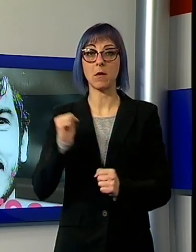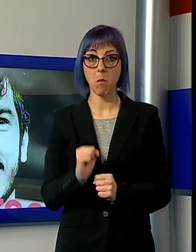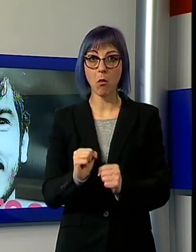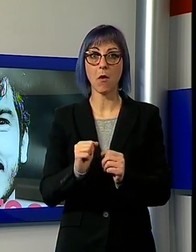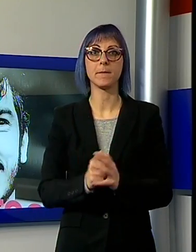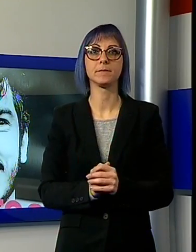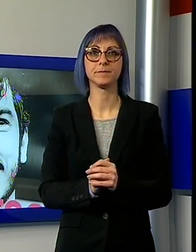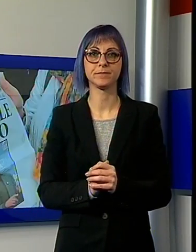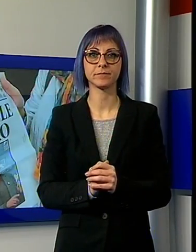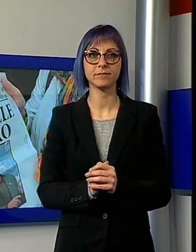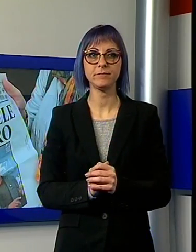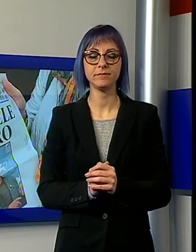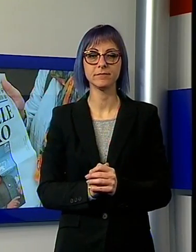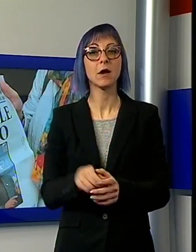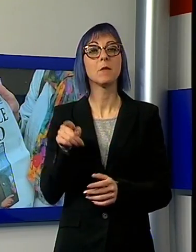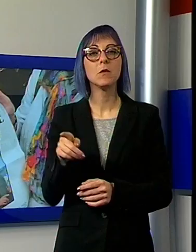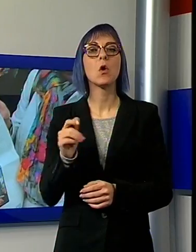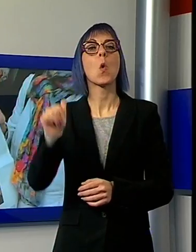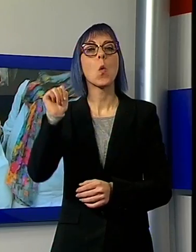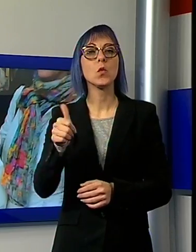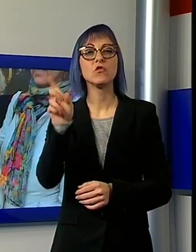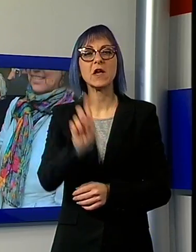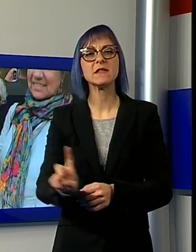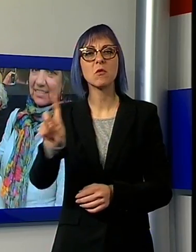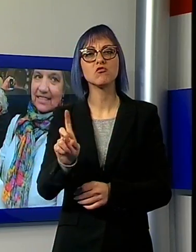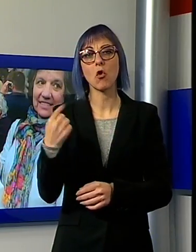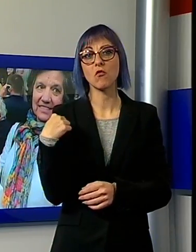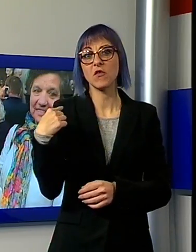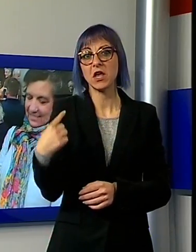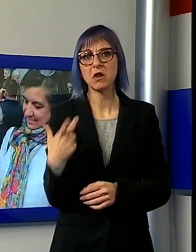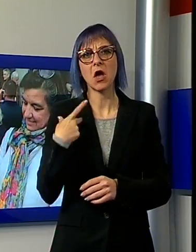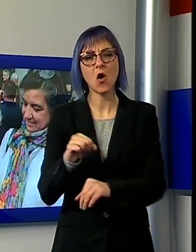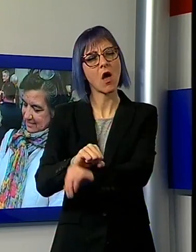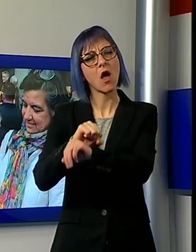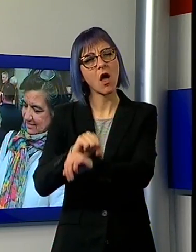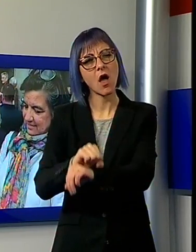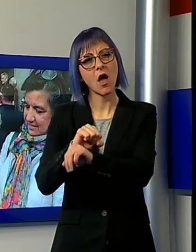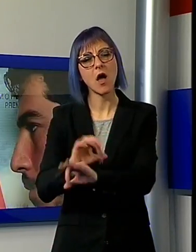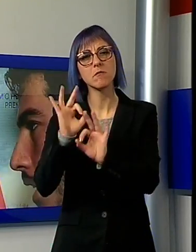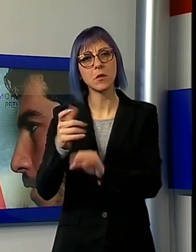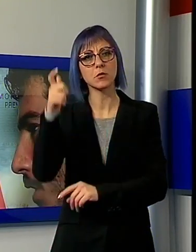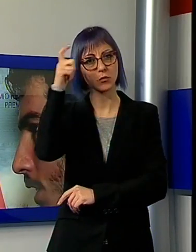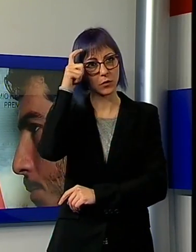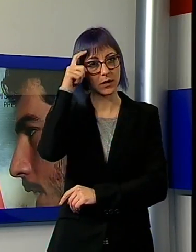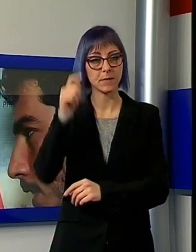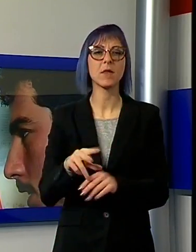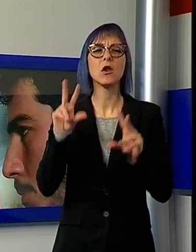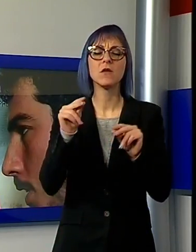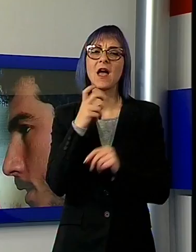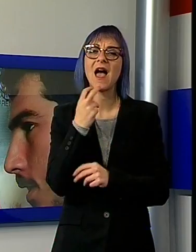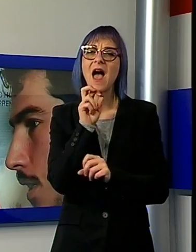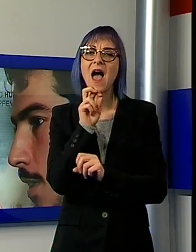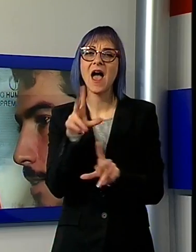Turchia del giornalista e documentarista lucchese. L'importante novità è stata annunciata direttamente dall